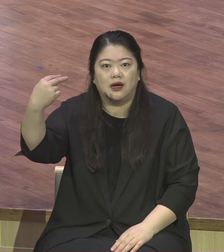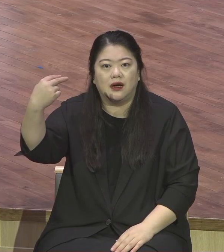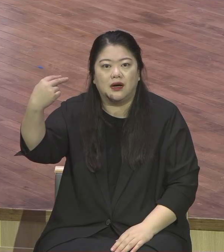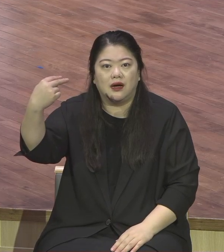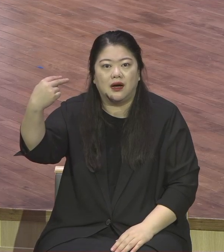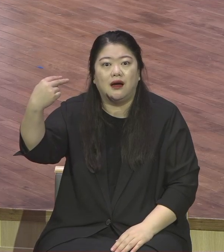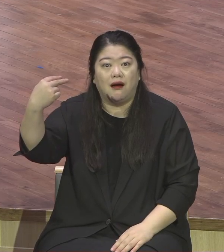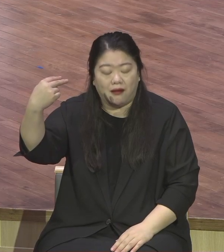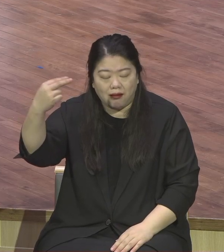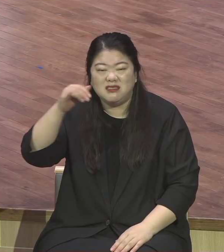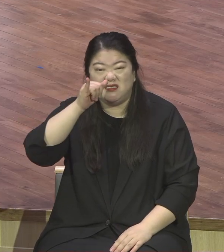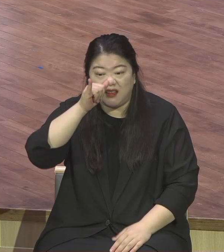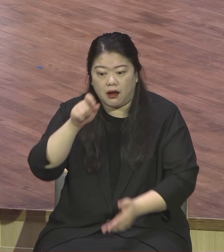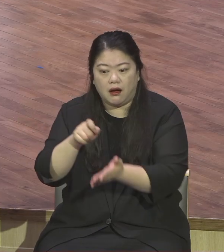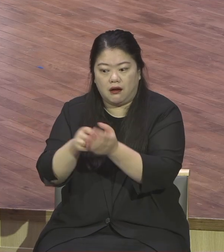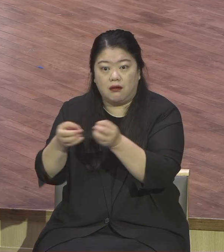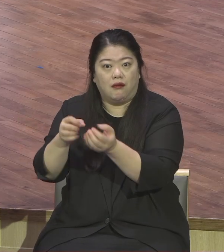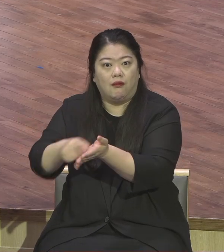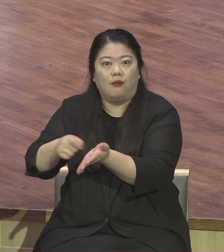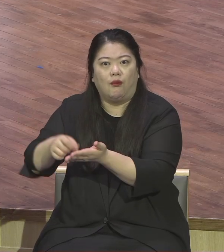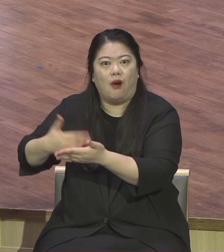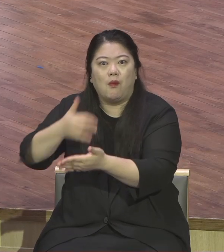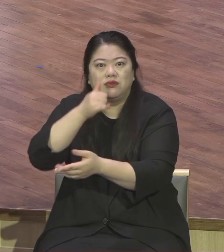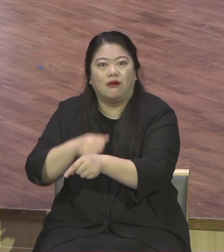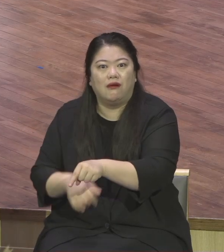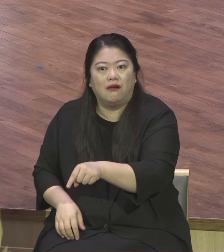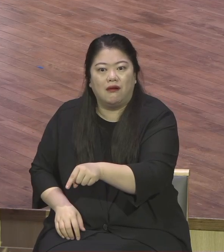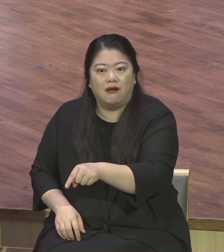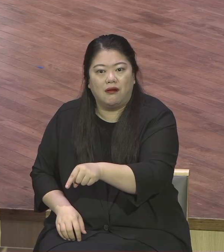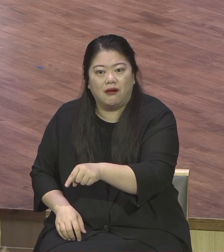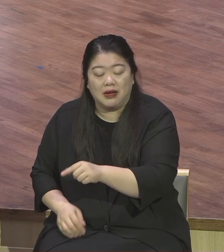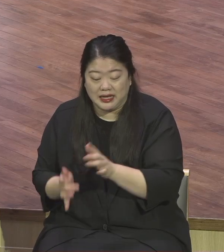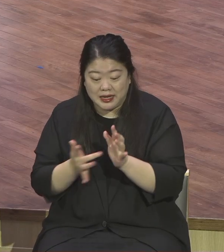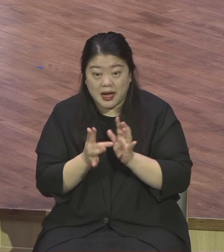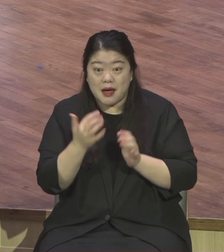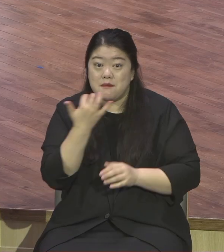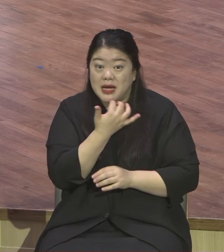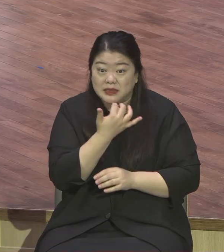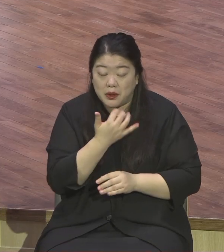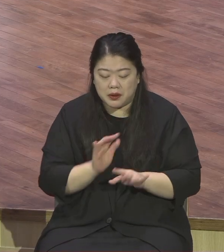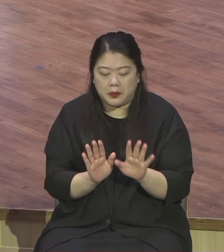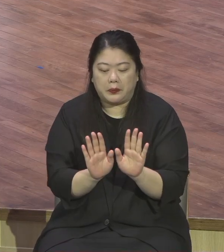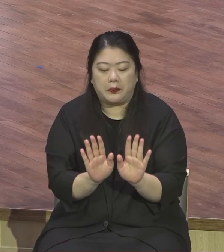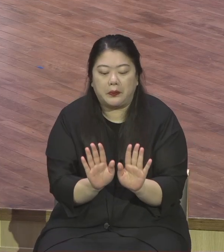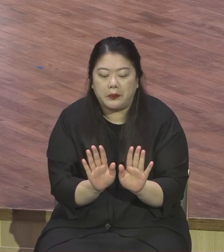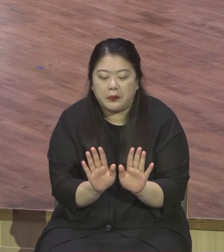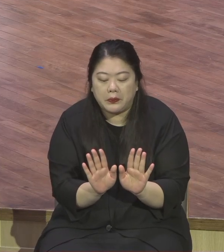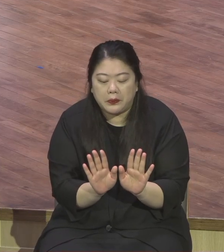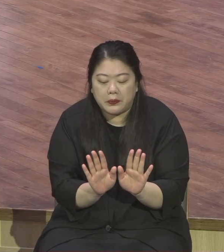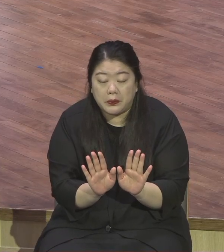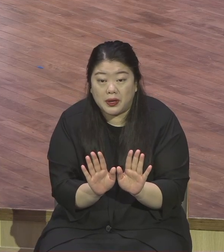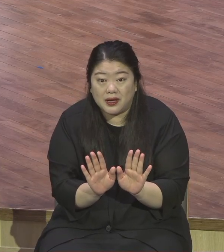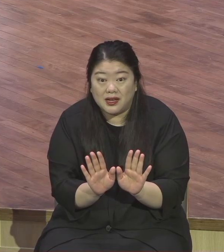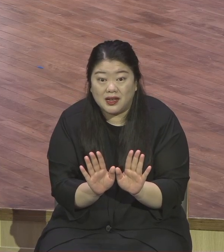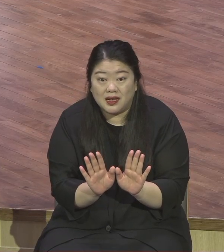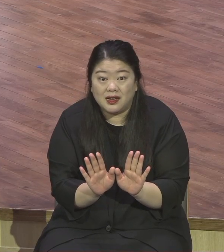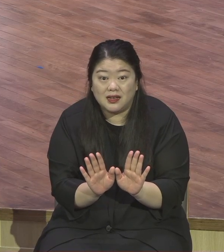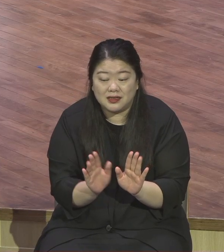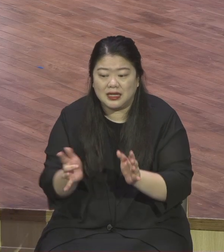예수님이 신문 받은 그 자리하고 베드로가 불 째는 그 자리 거리가 10m밖에 안되요 그건 뭐 집인데 개인